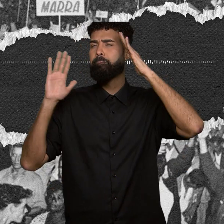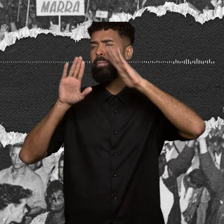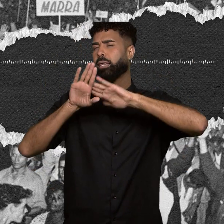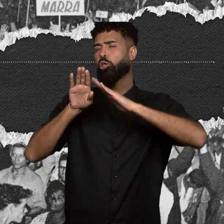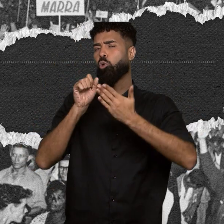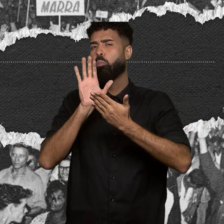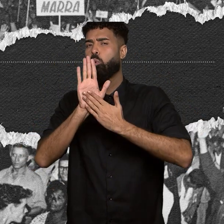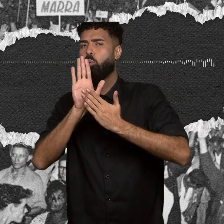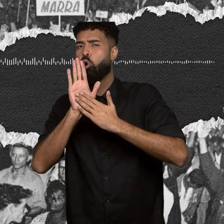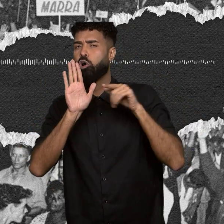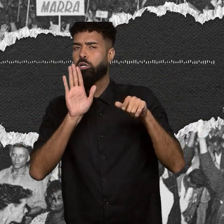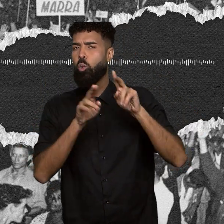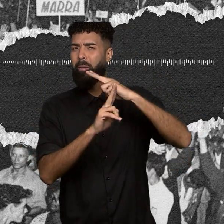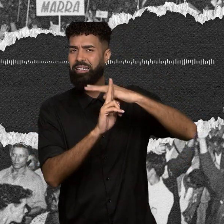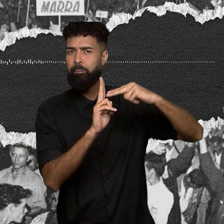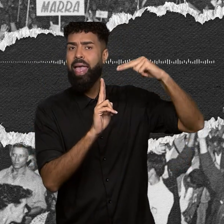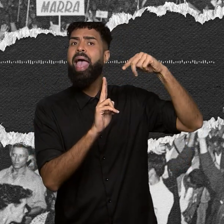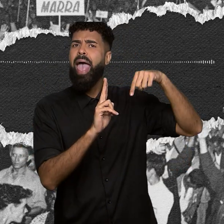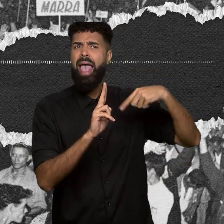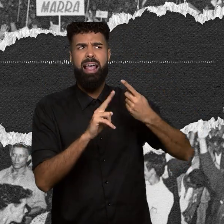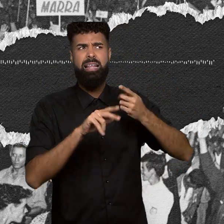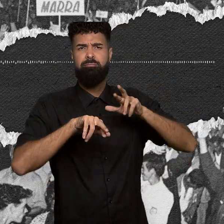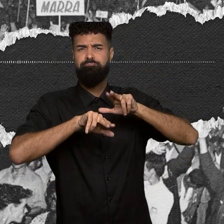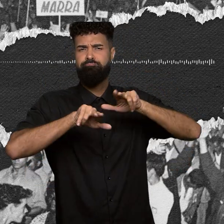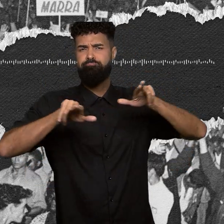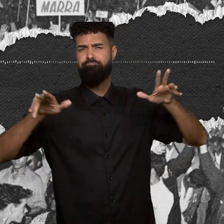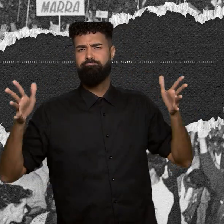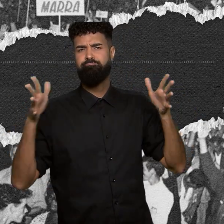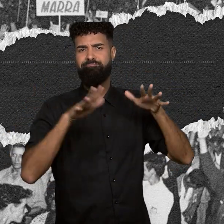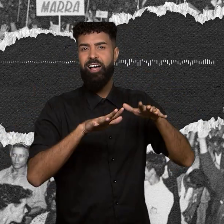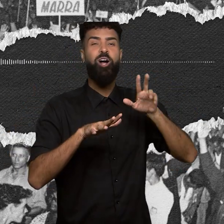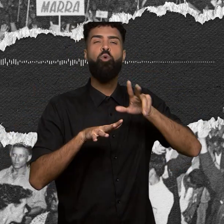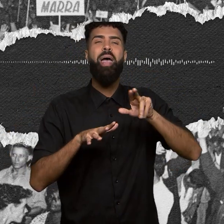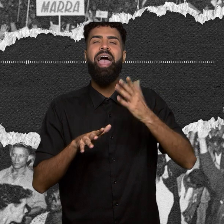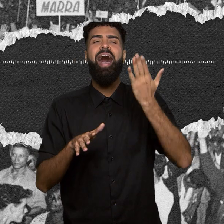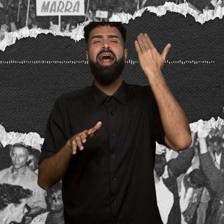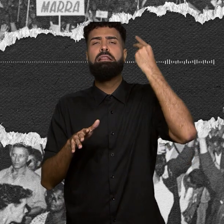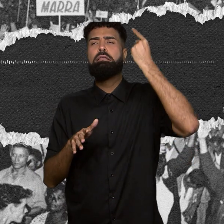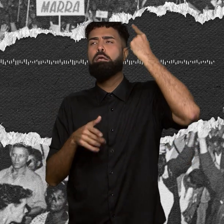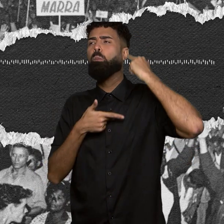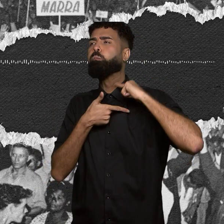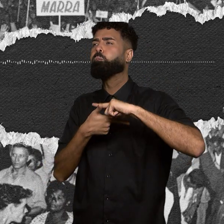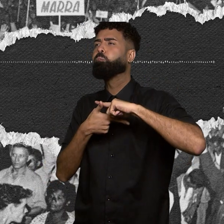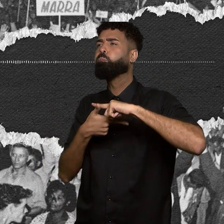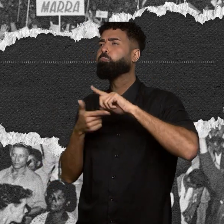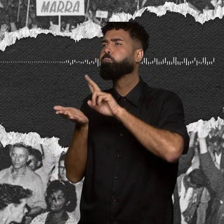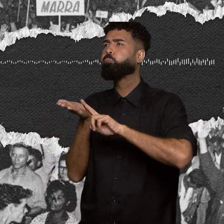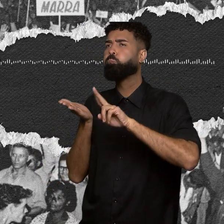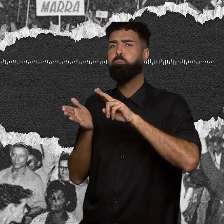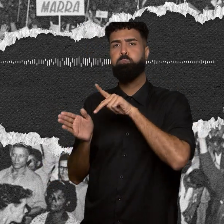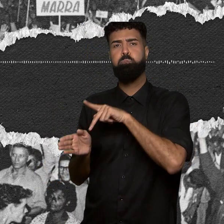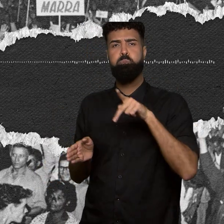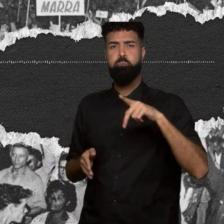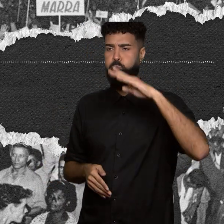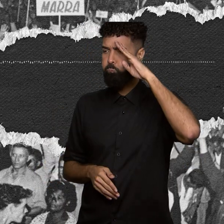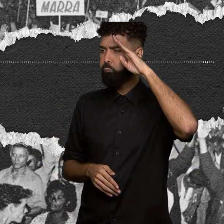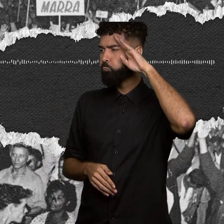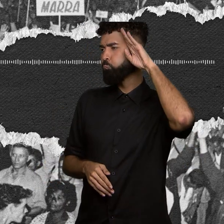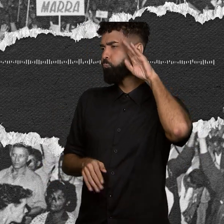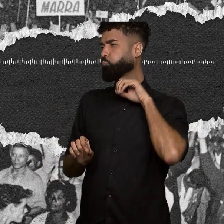diversificada. Quer dizer, não era aquela antiga universidade dos professores acadêmicos, também uma universidade muito